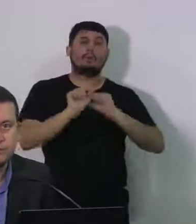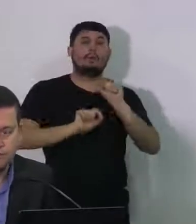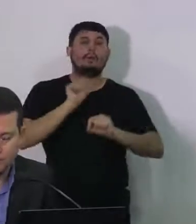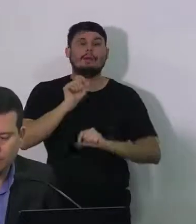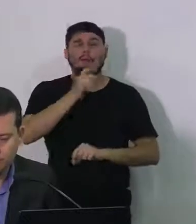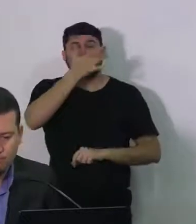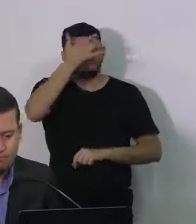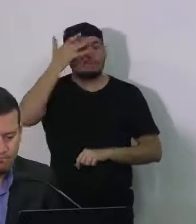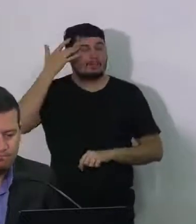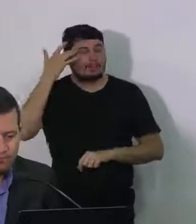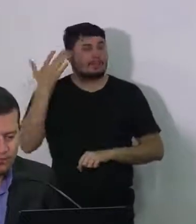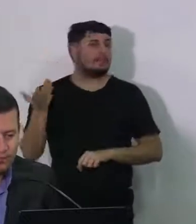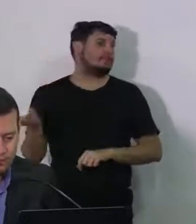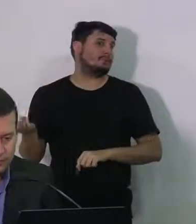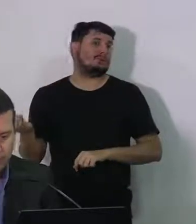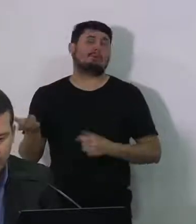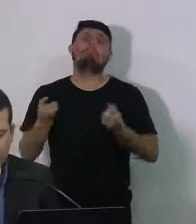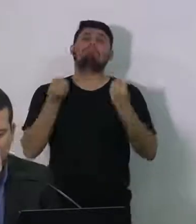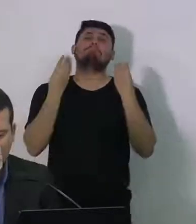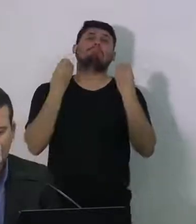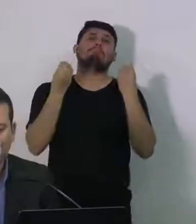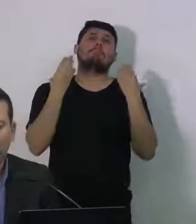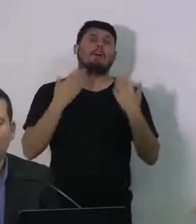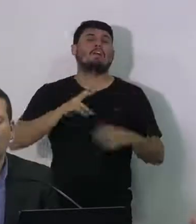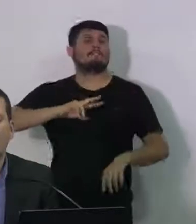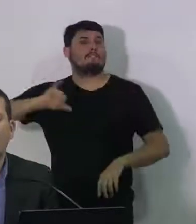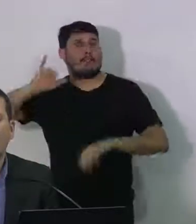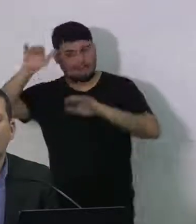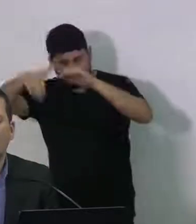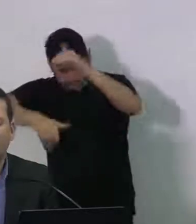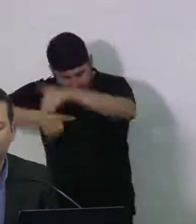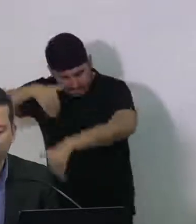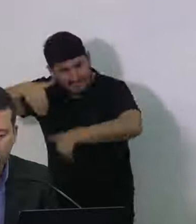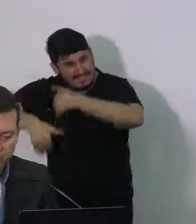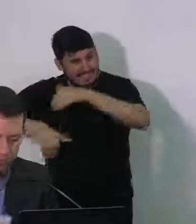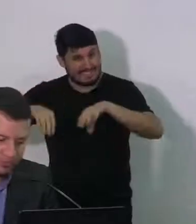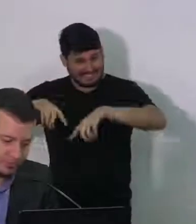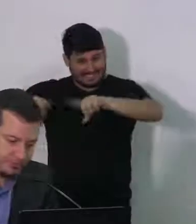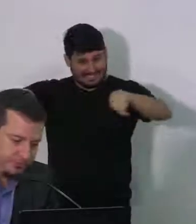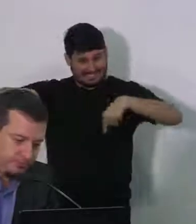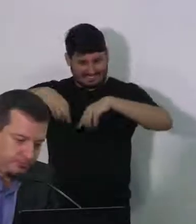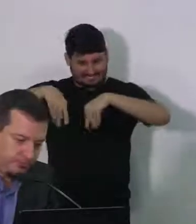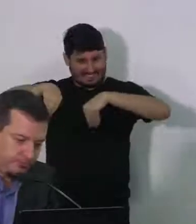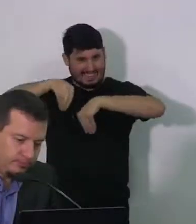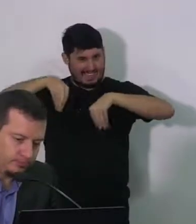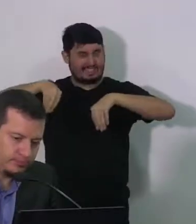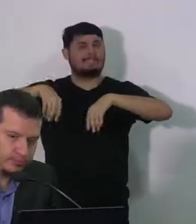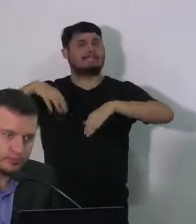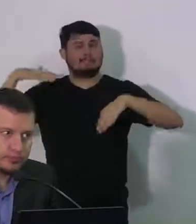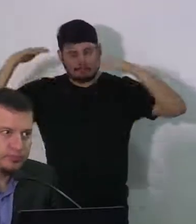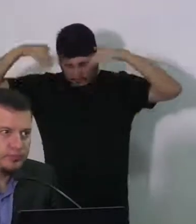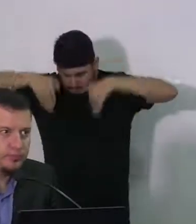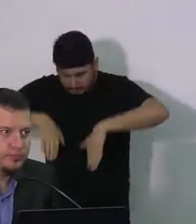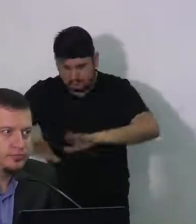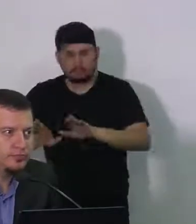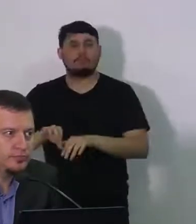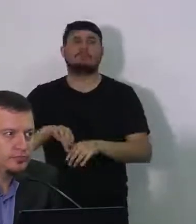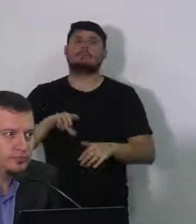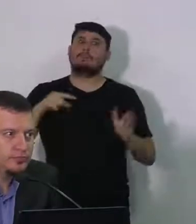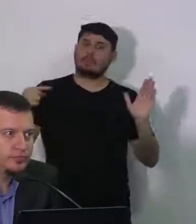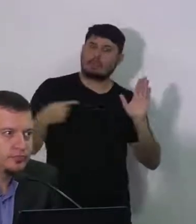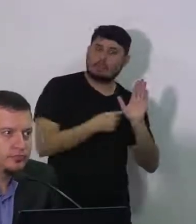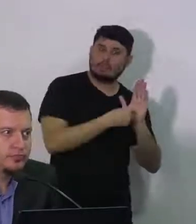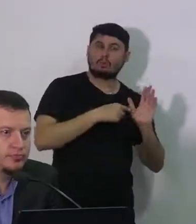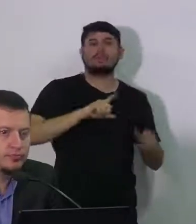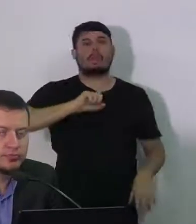cidade e vão tomar banho de açude chover tem água recebemos notícias lá da vila do joar a